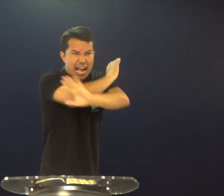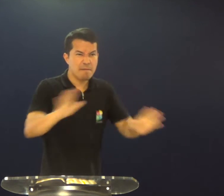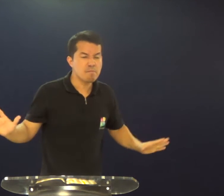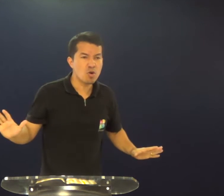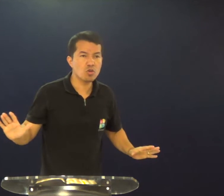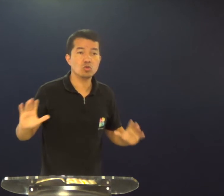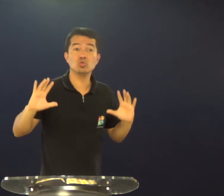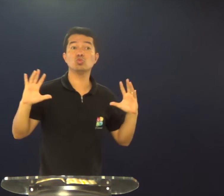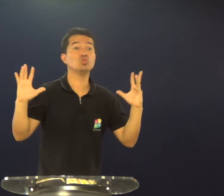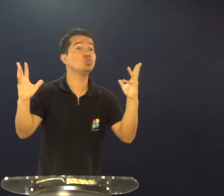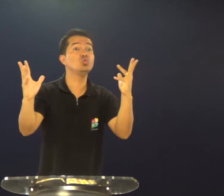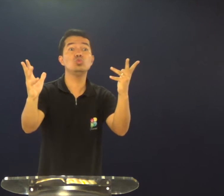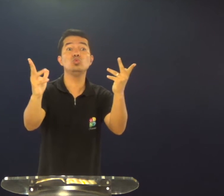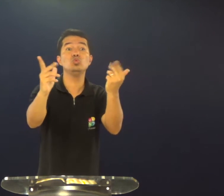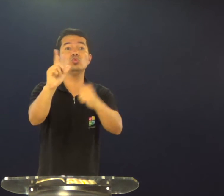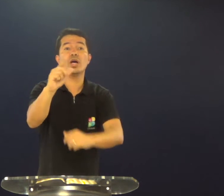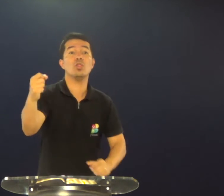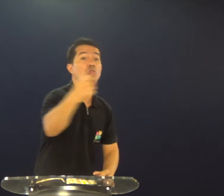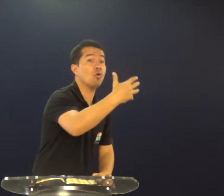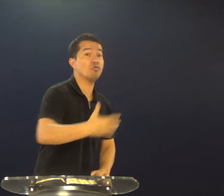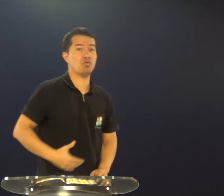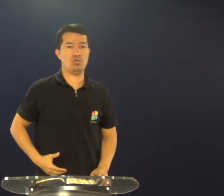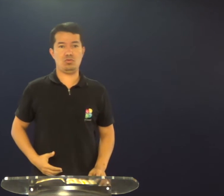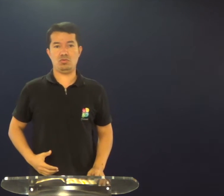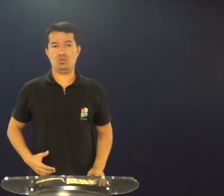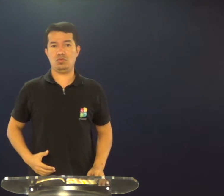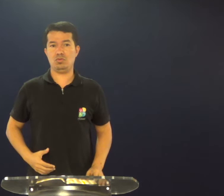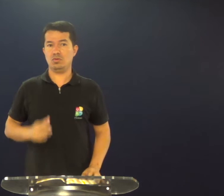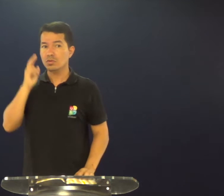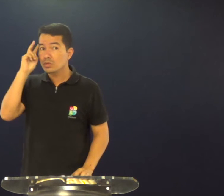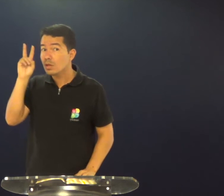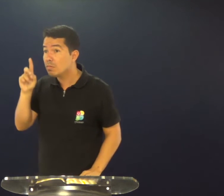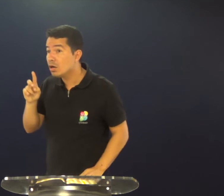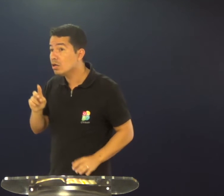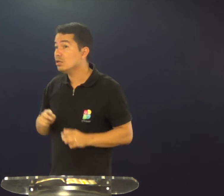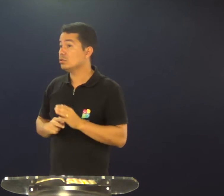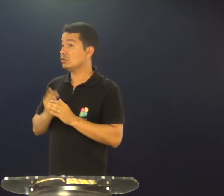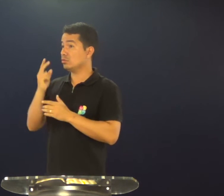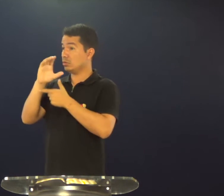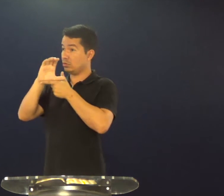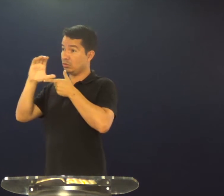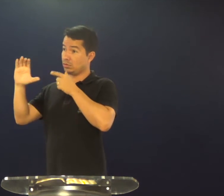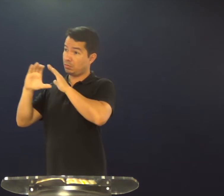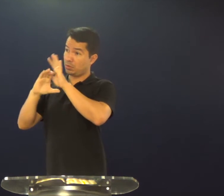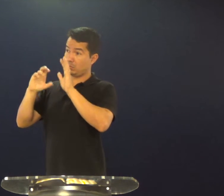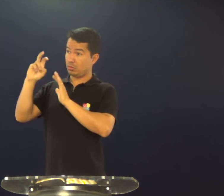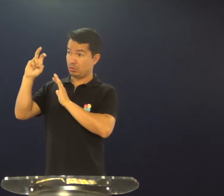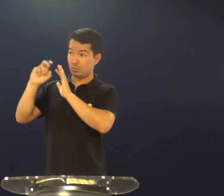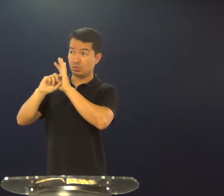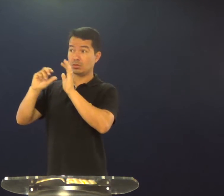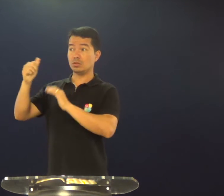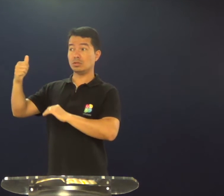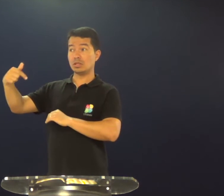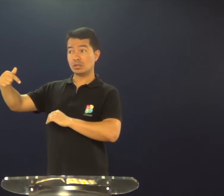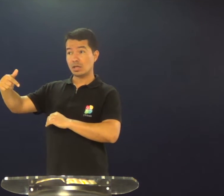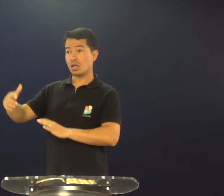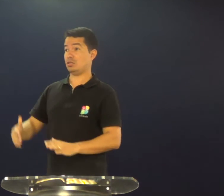velhas já passaram, tudo se fez novo, você lembra disso? 2 Coríntios, capítulo 5,